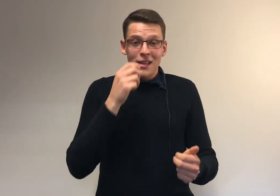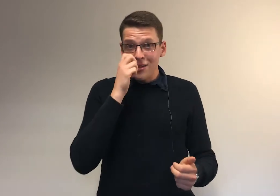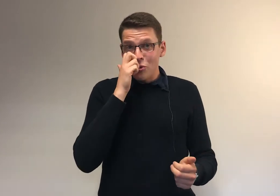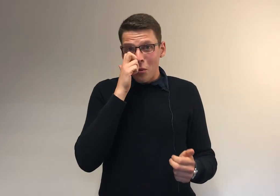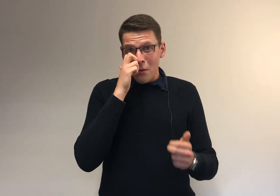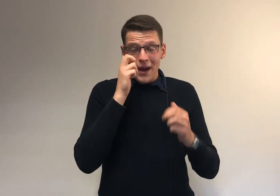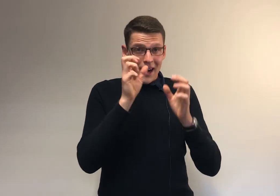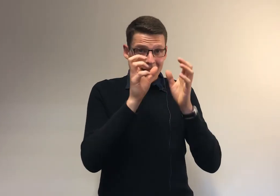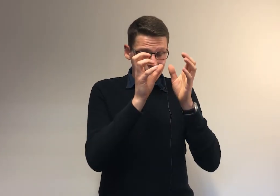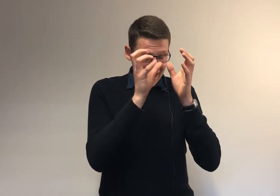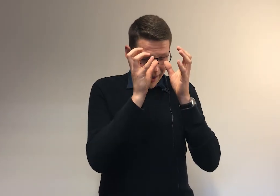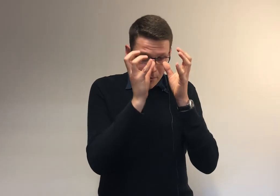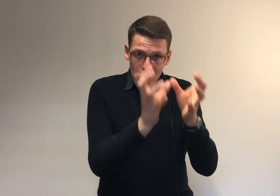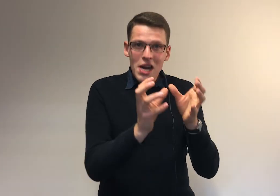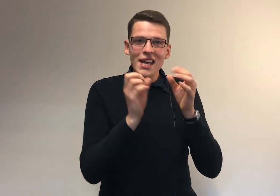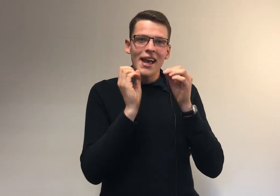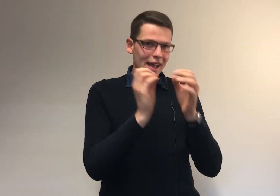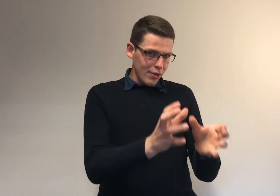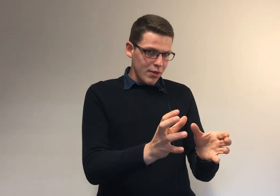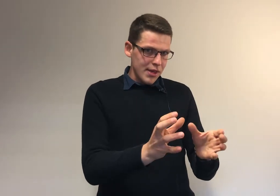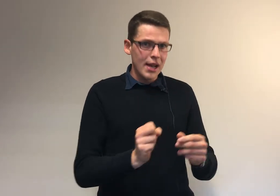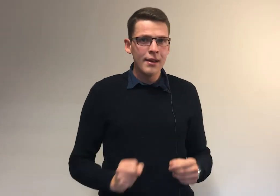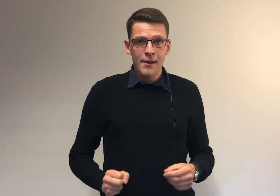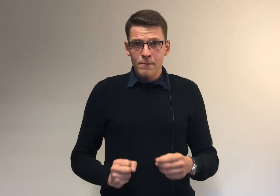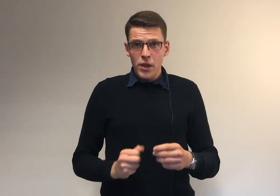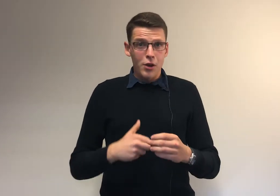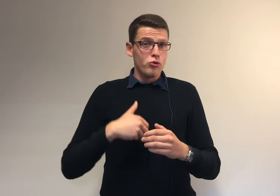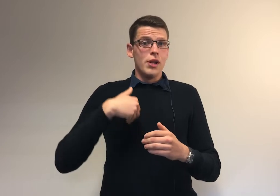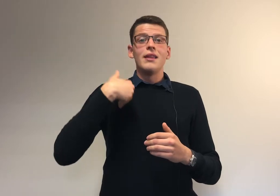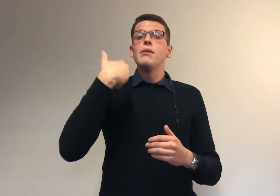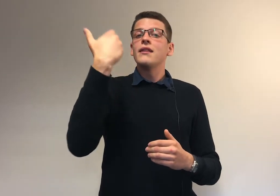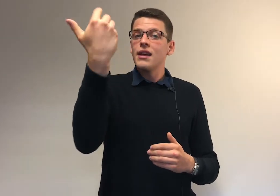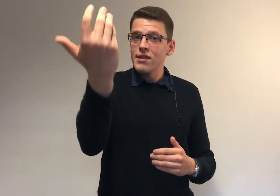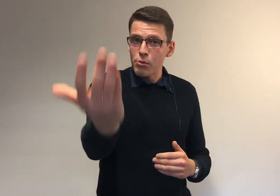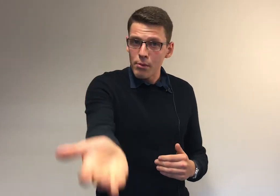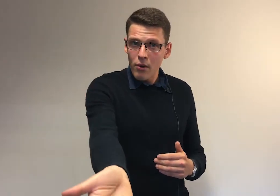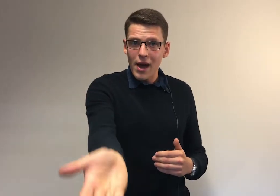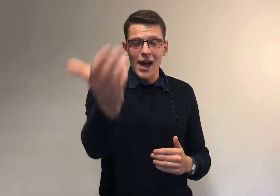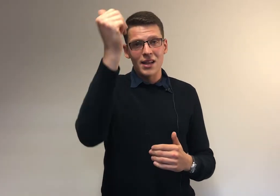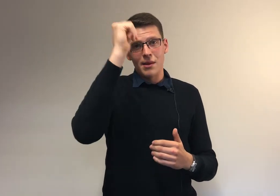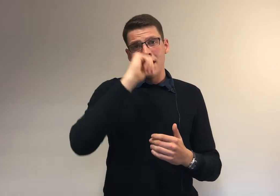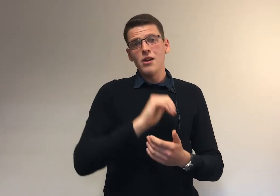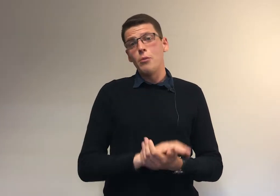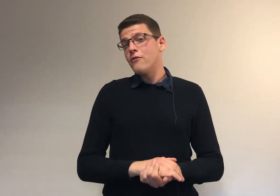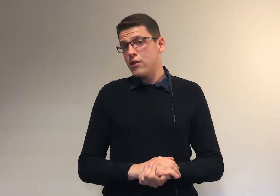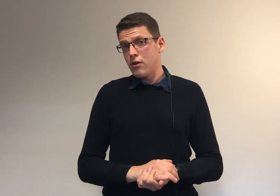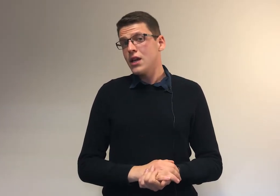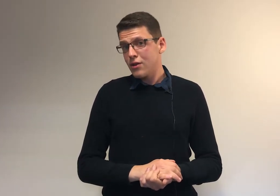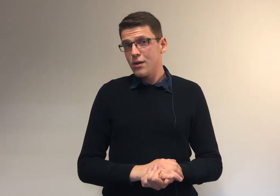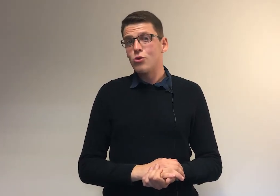Si tu ne comprends pas les mots-clés essentiels et que tu les déblatères simplement à l'examen, le professeur risque de